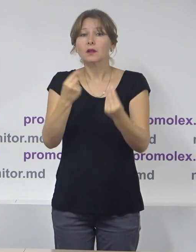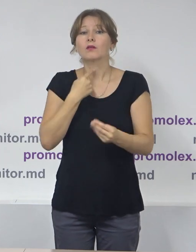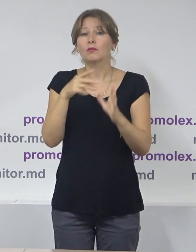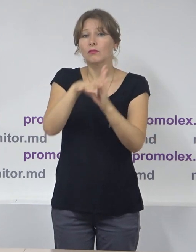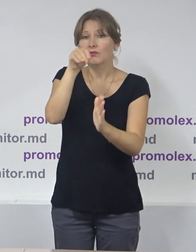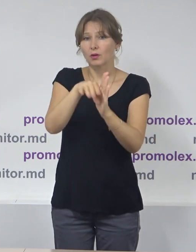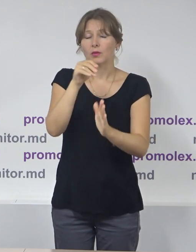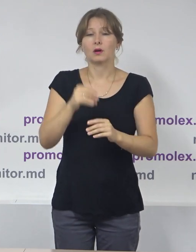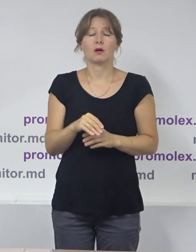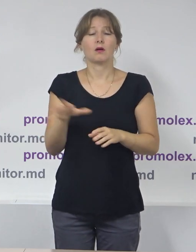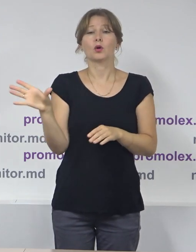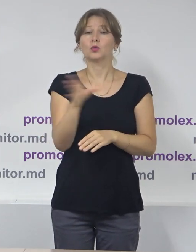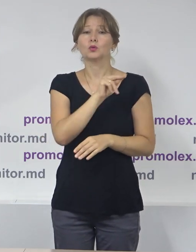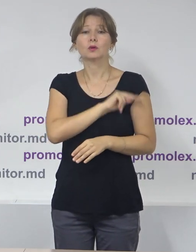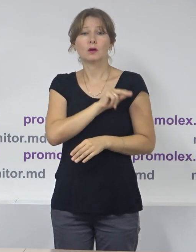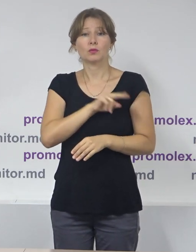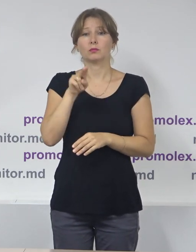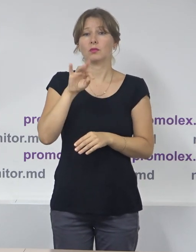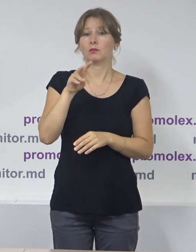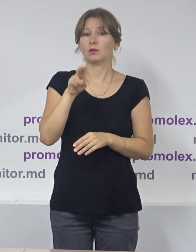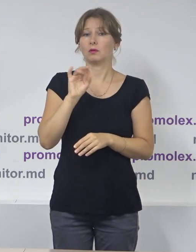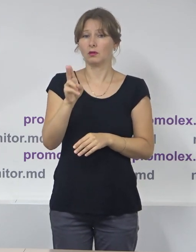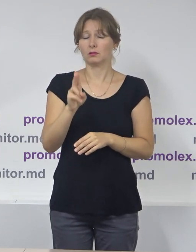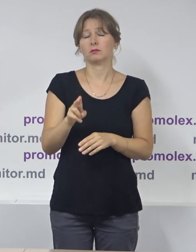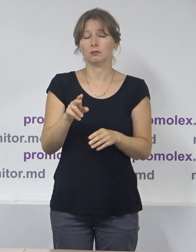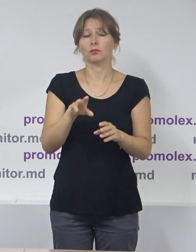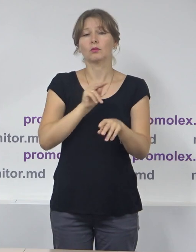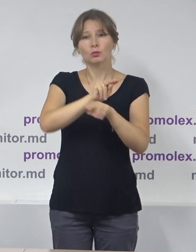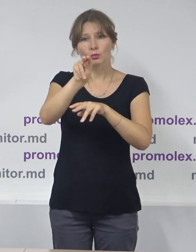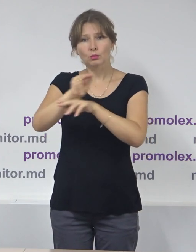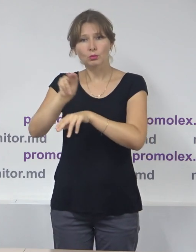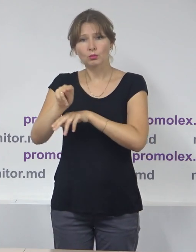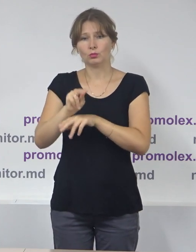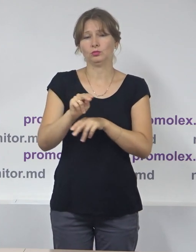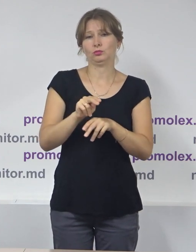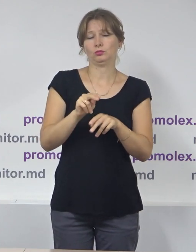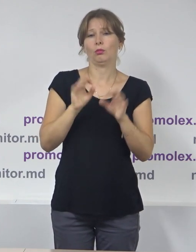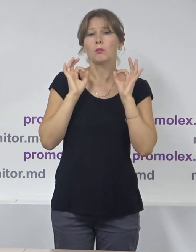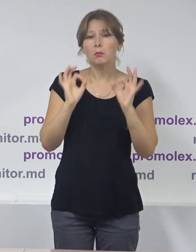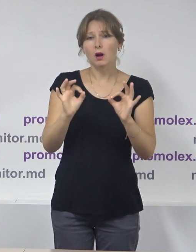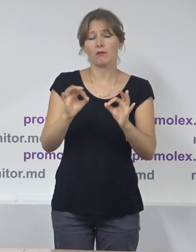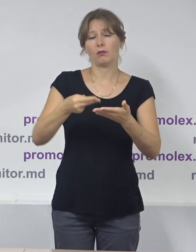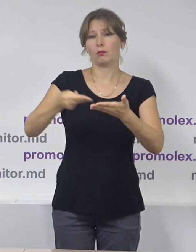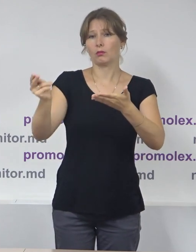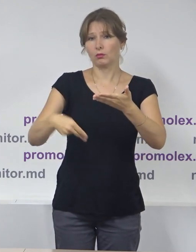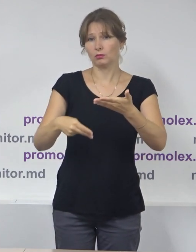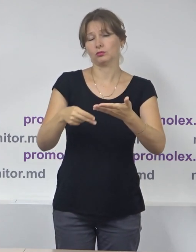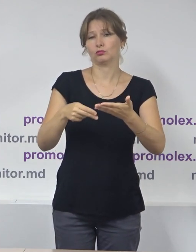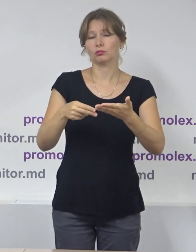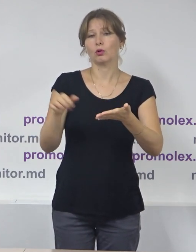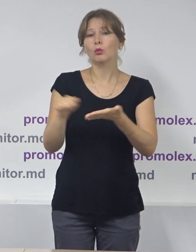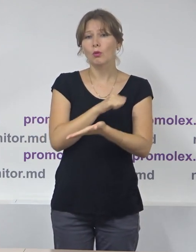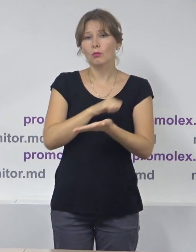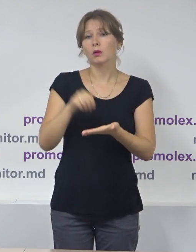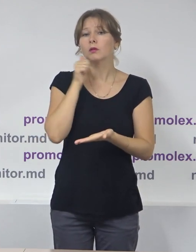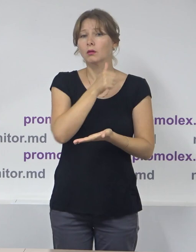Promolec sunt instruiți în cadrul seminarilor organizate de misiune de observare. Aceștia de asemenea semnează un cod de conduită și